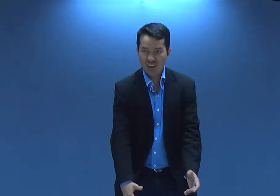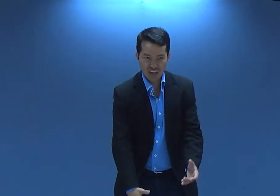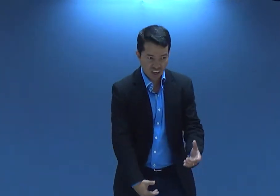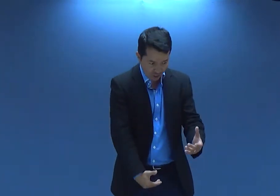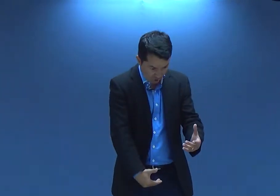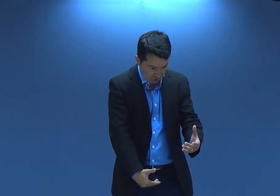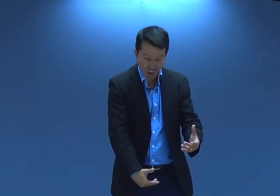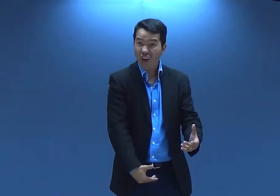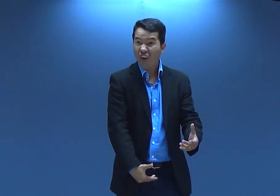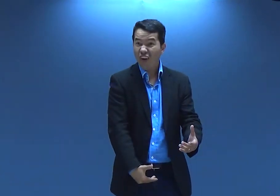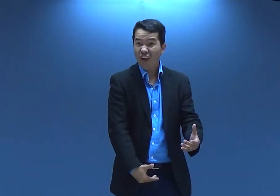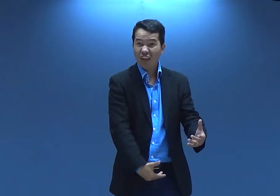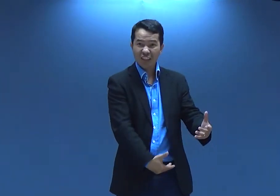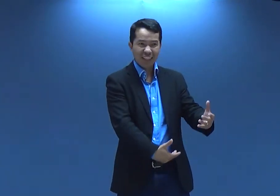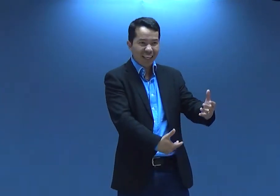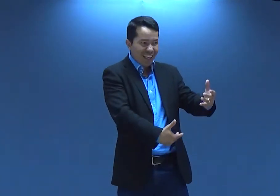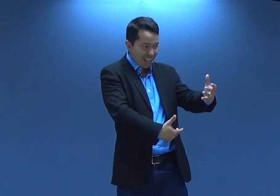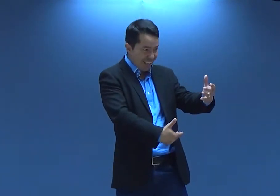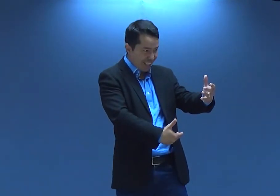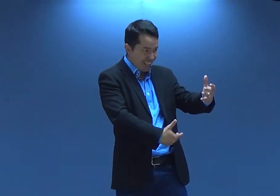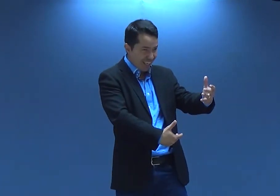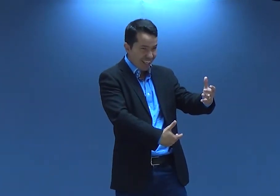aconteceu? Jesus nasceu. Olha lá.